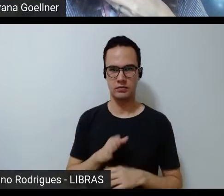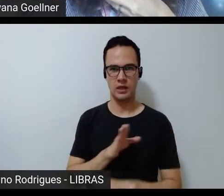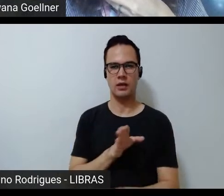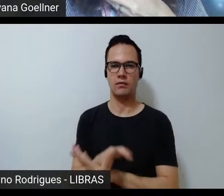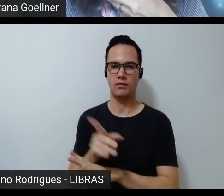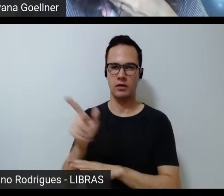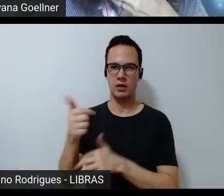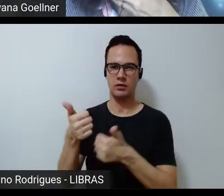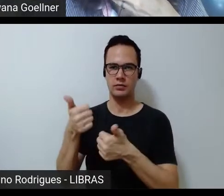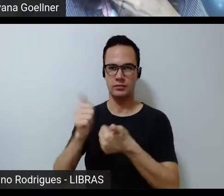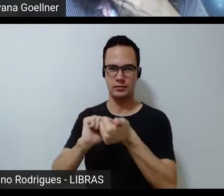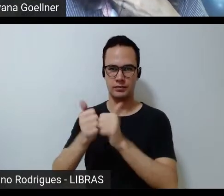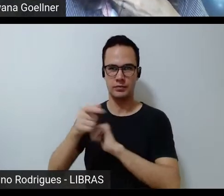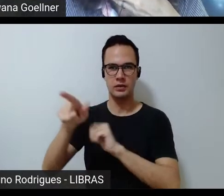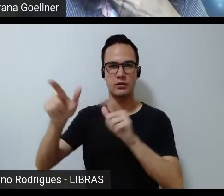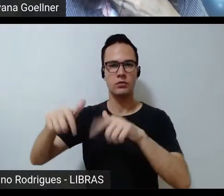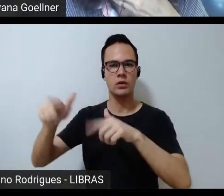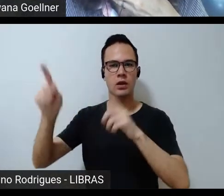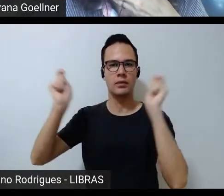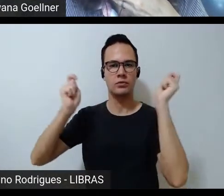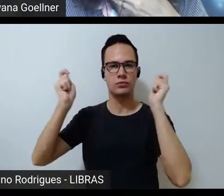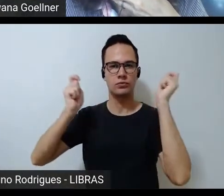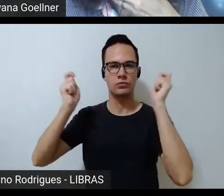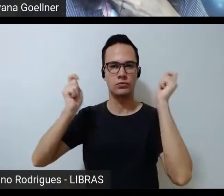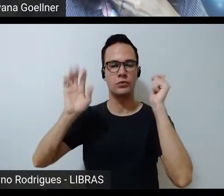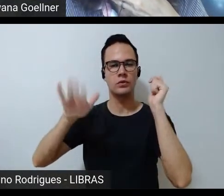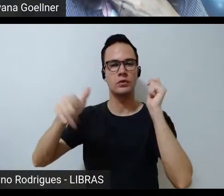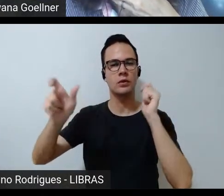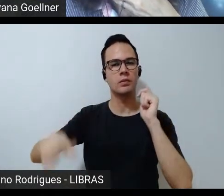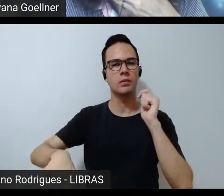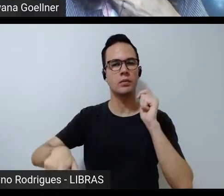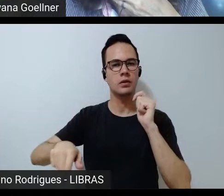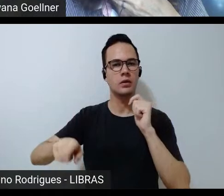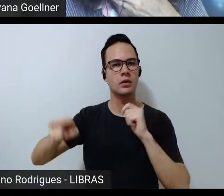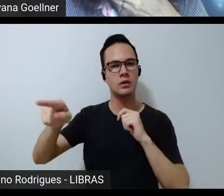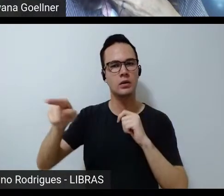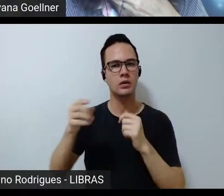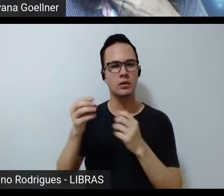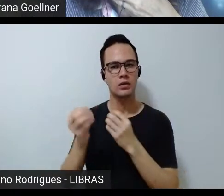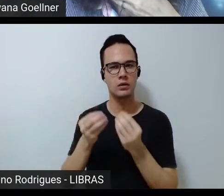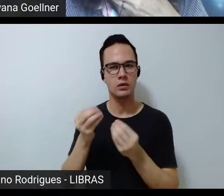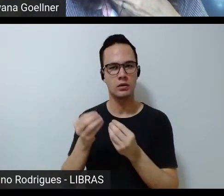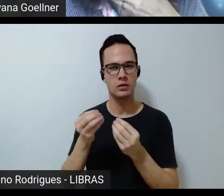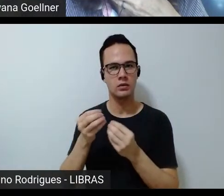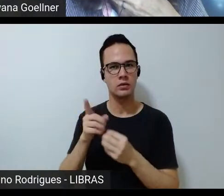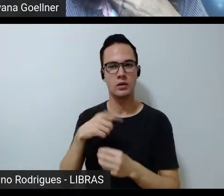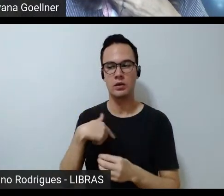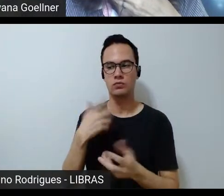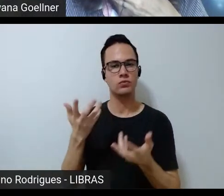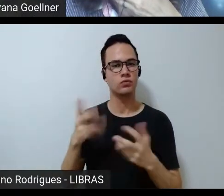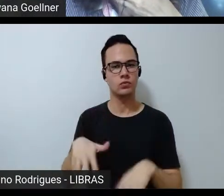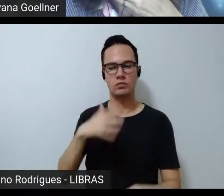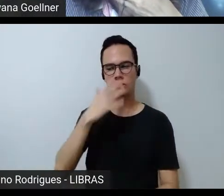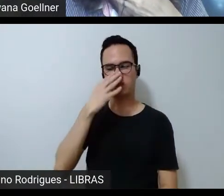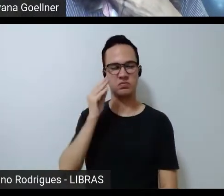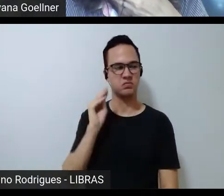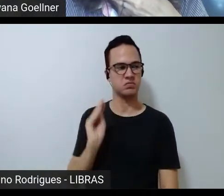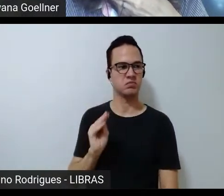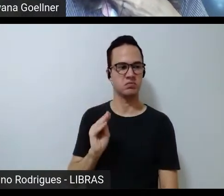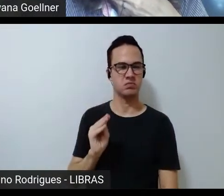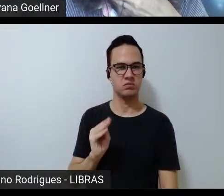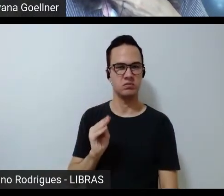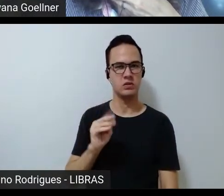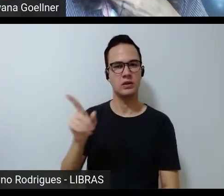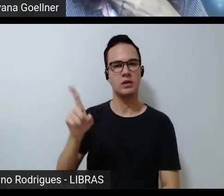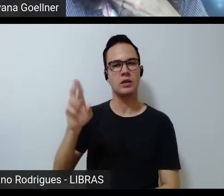Jogos do México, mas ela era uma pessoa extremamente indesejada do ponto de vista dos